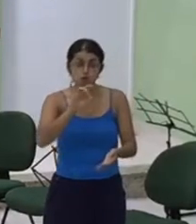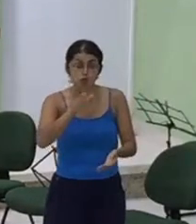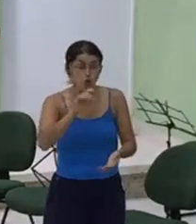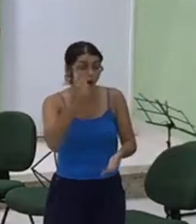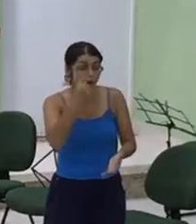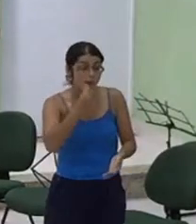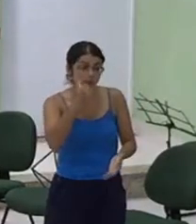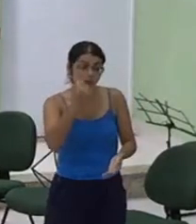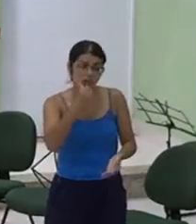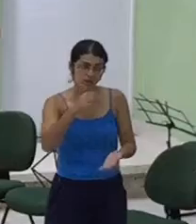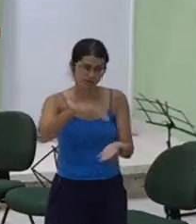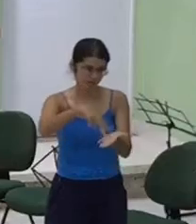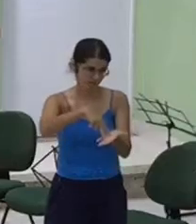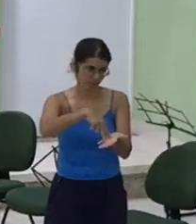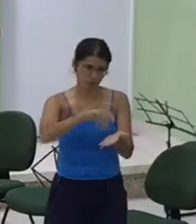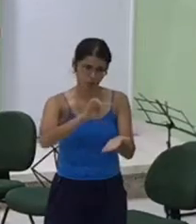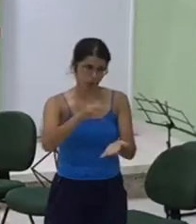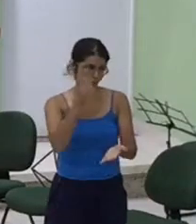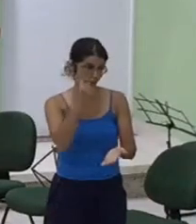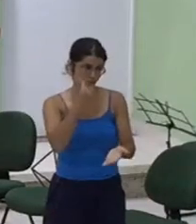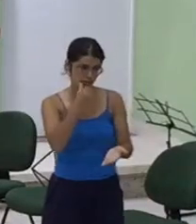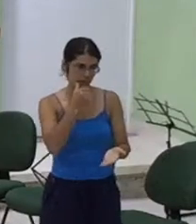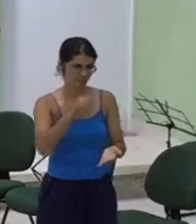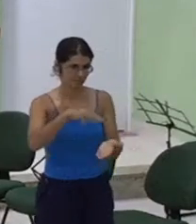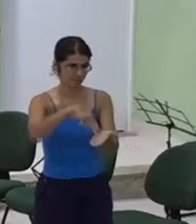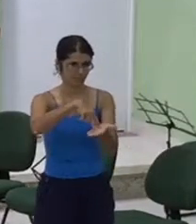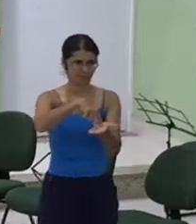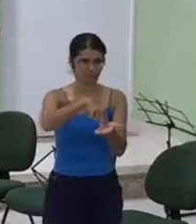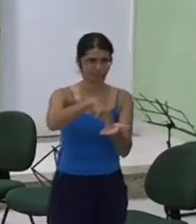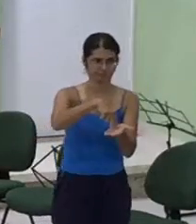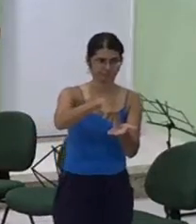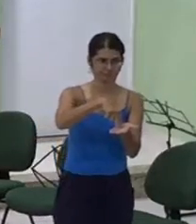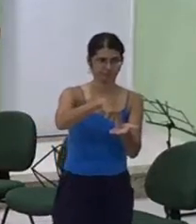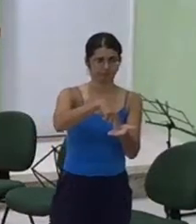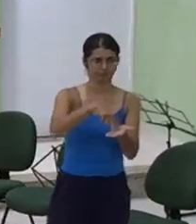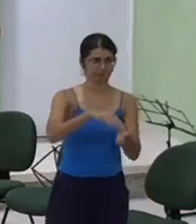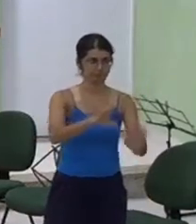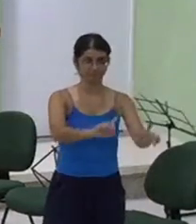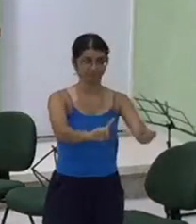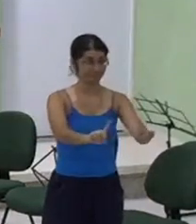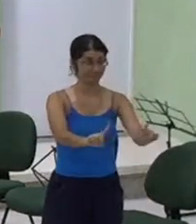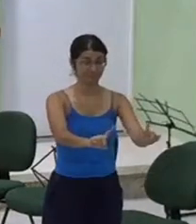Somente nós vamos fazer essa leitura. E tenha dirigente e mulheres.